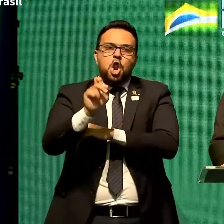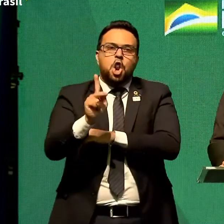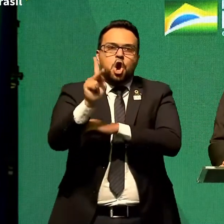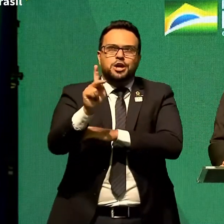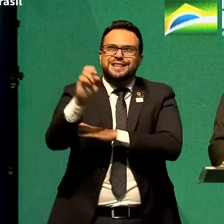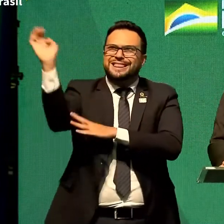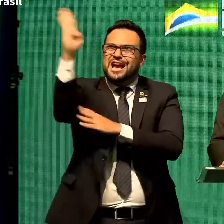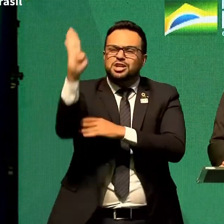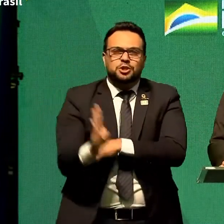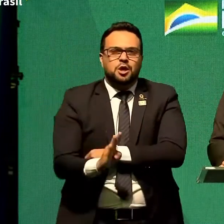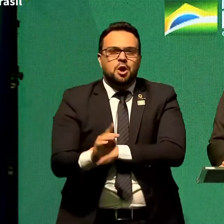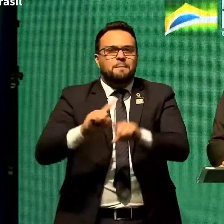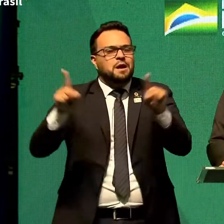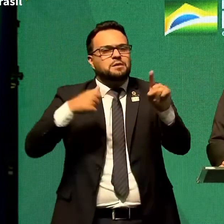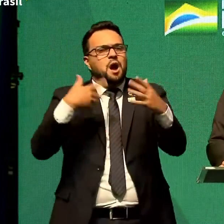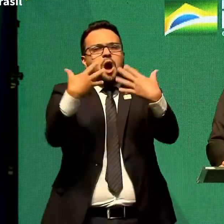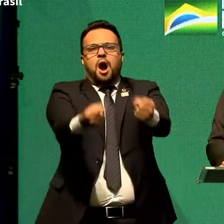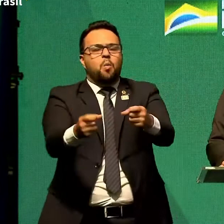nacional.